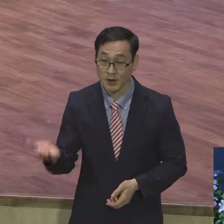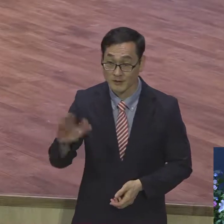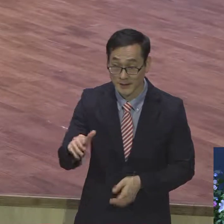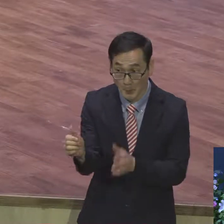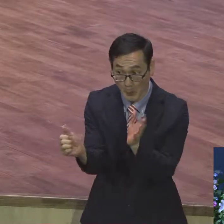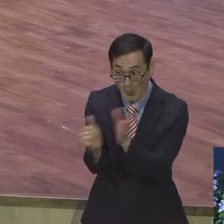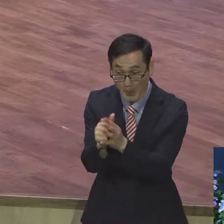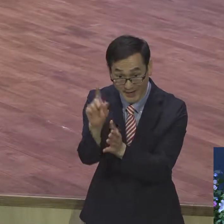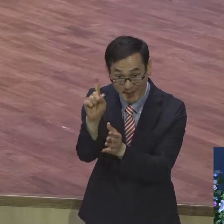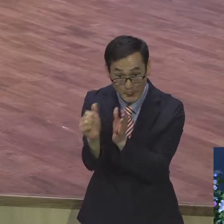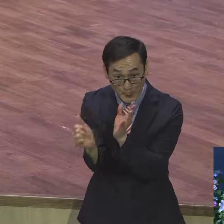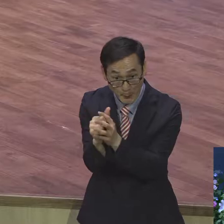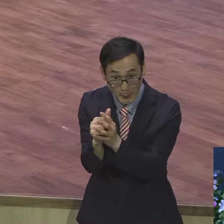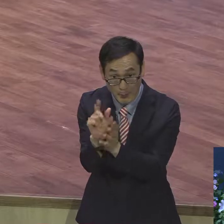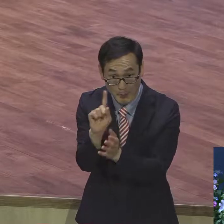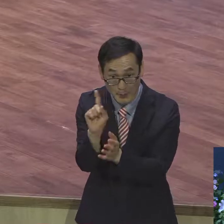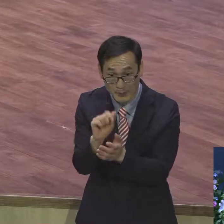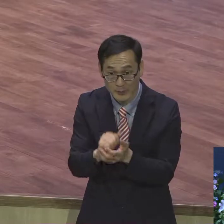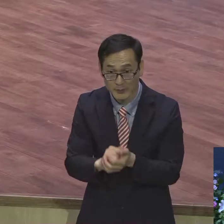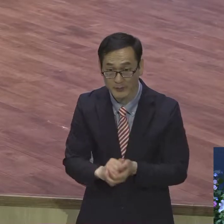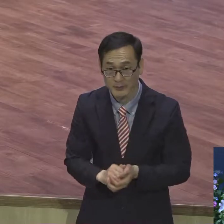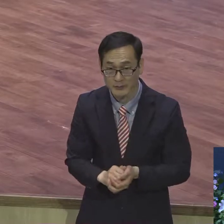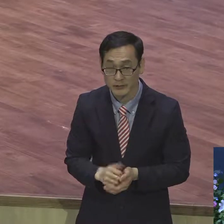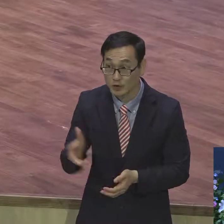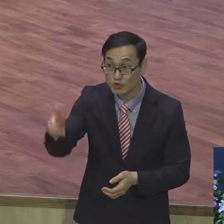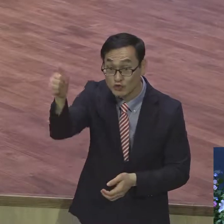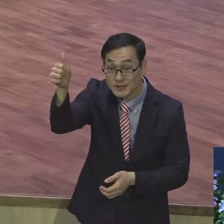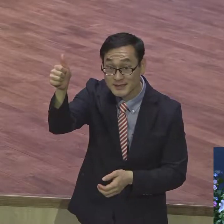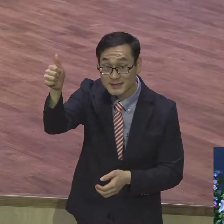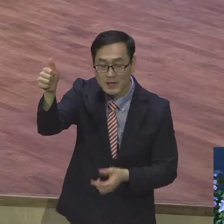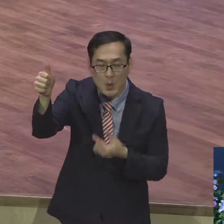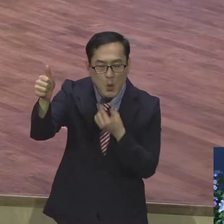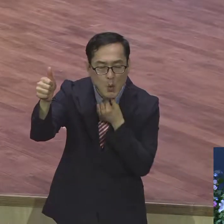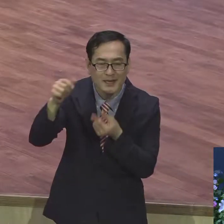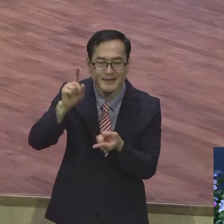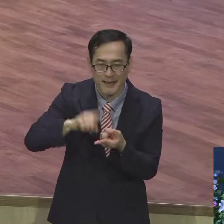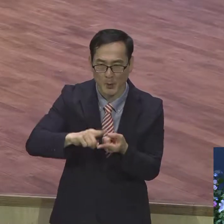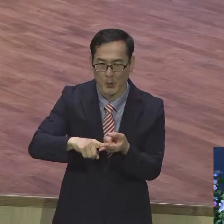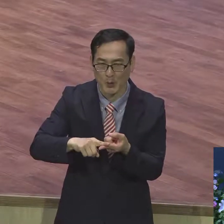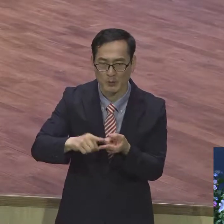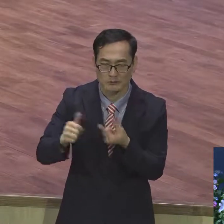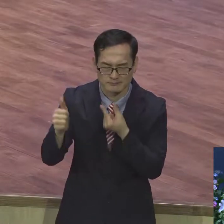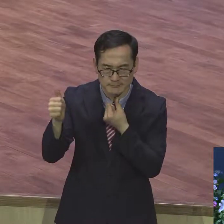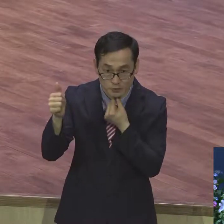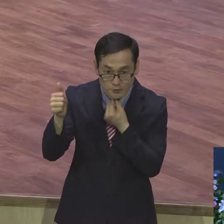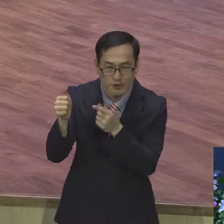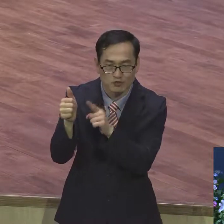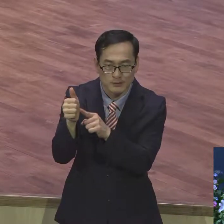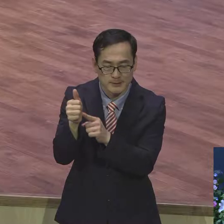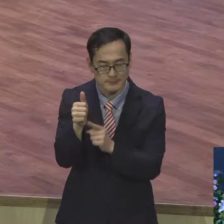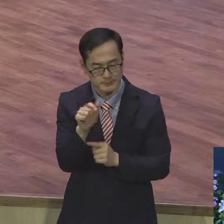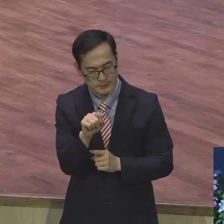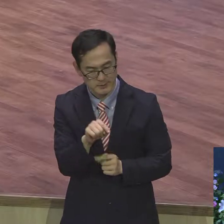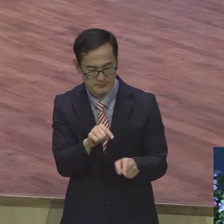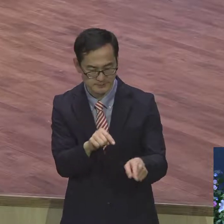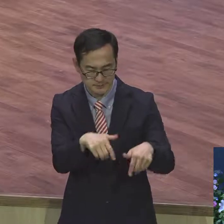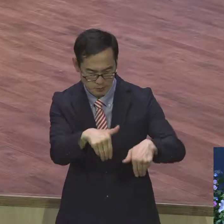있어요. 주인의 선택에 따라서 주인의 선택에 따라서 그